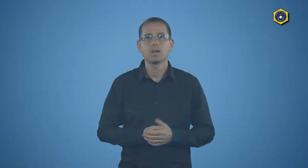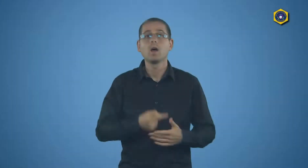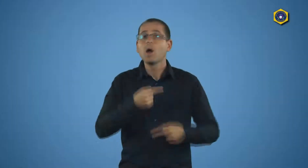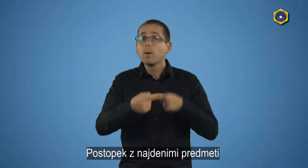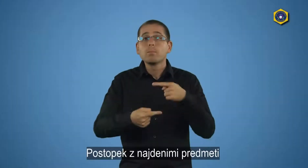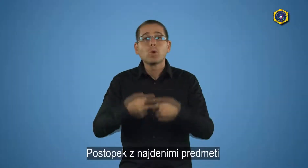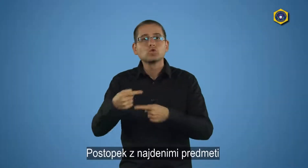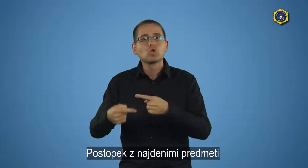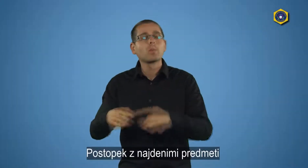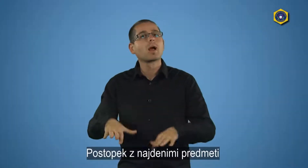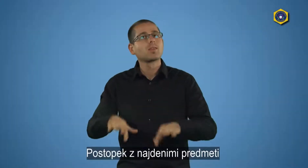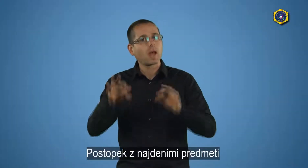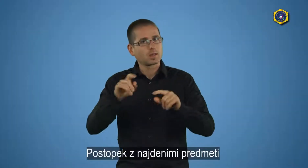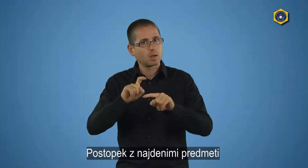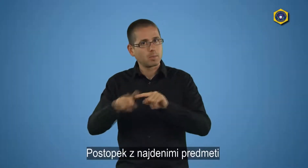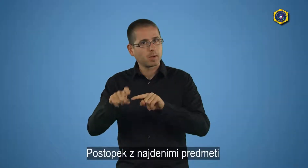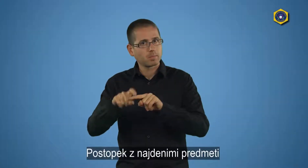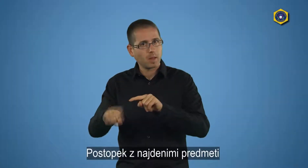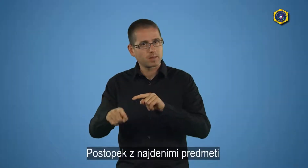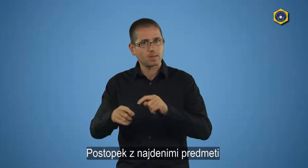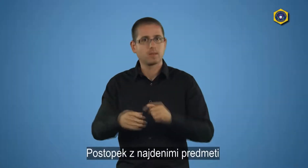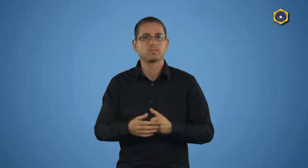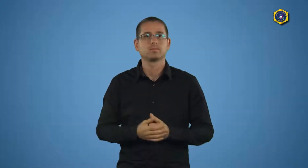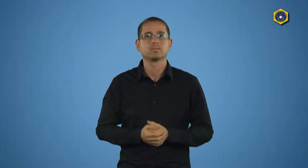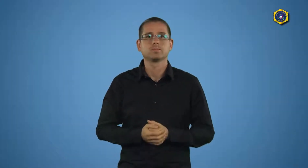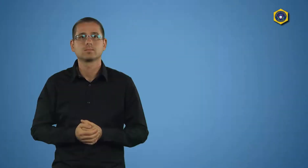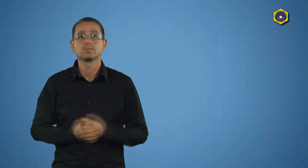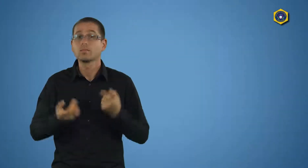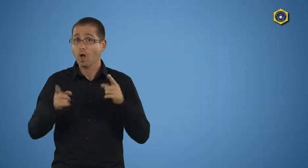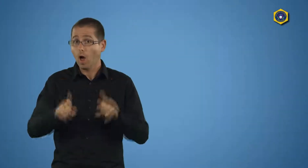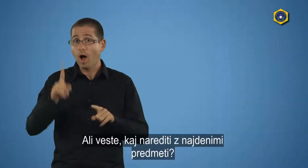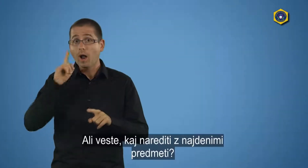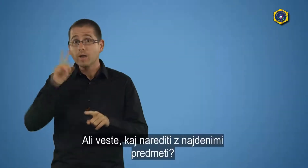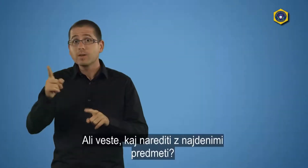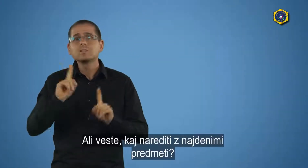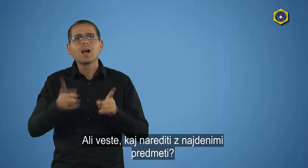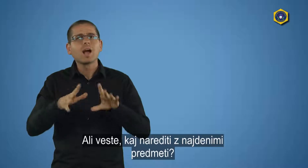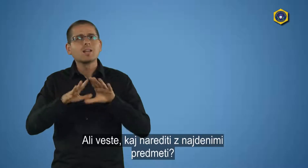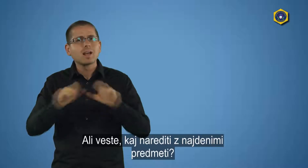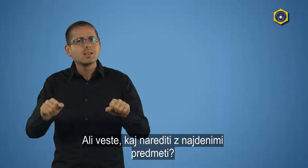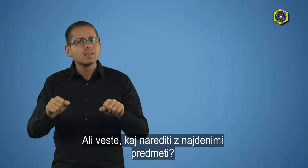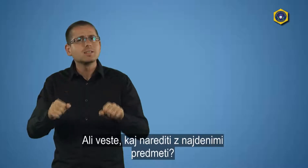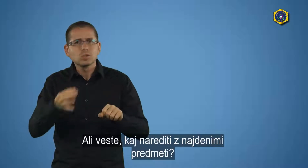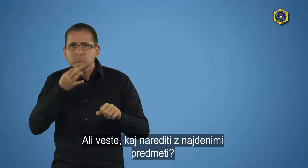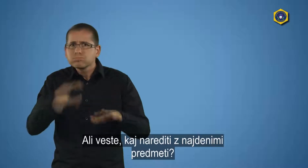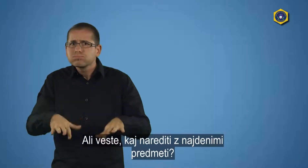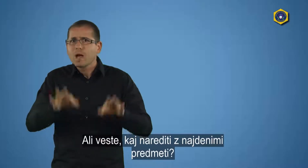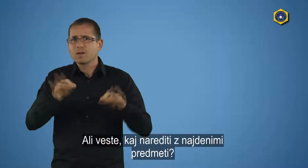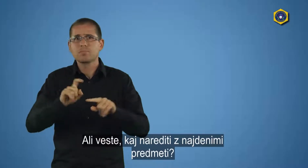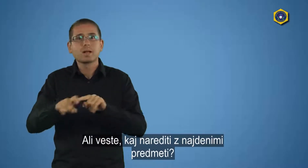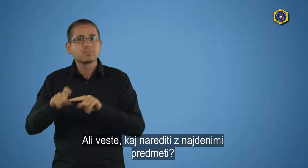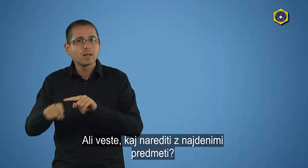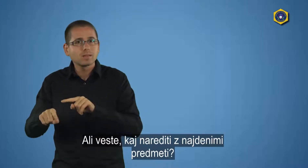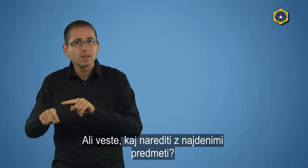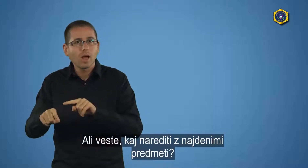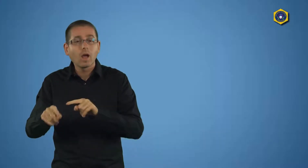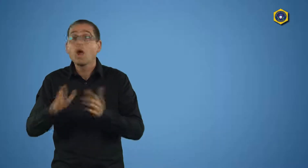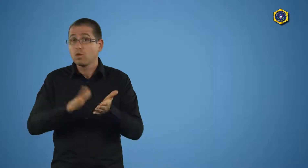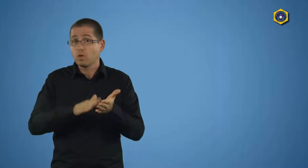Postopek z najdenimi predmeti Ali veste, kaj narediti z najdenimi predmeti? Če